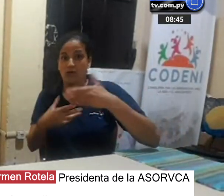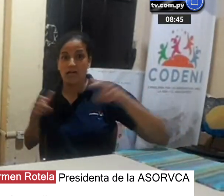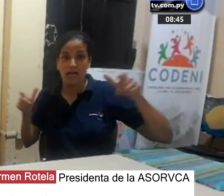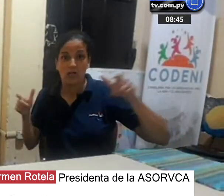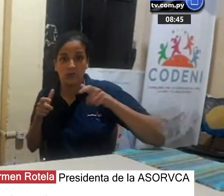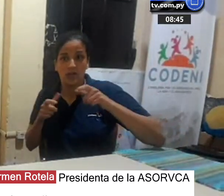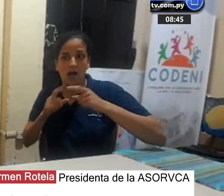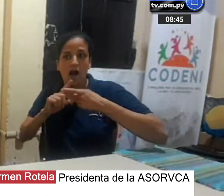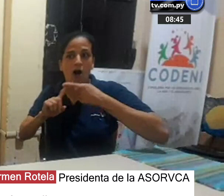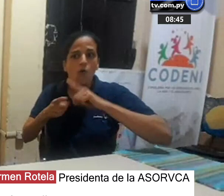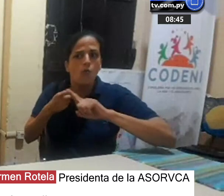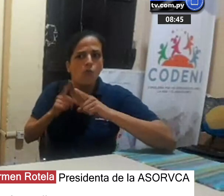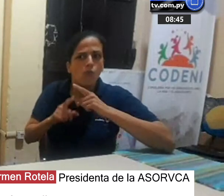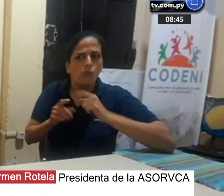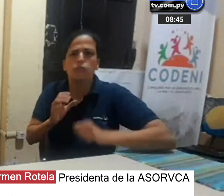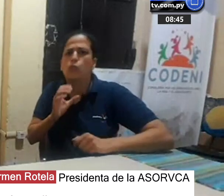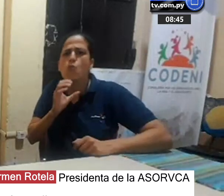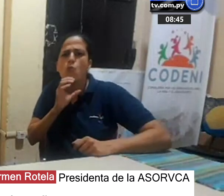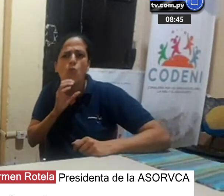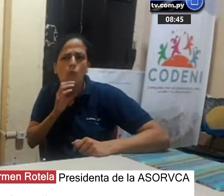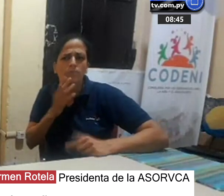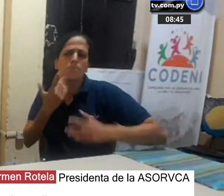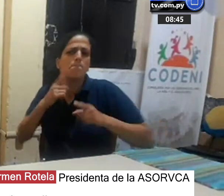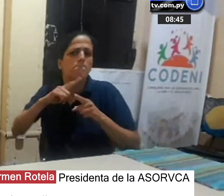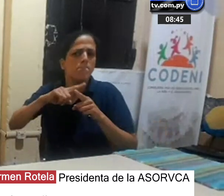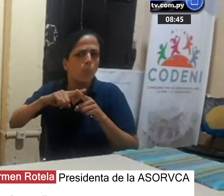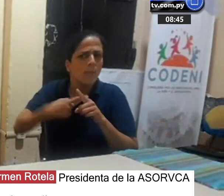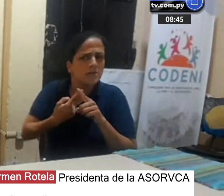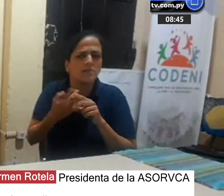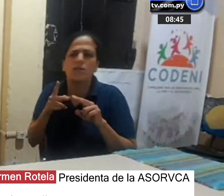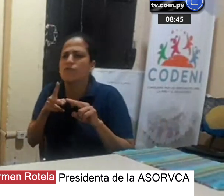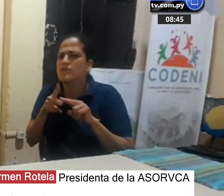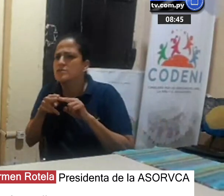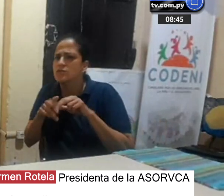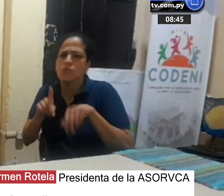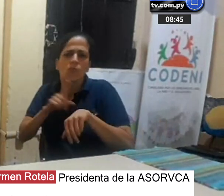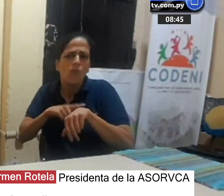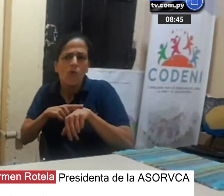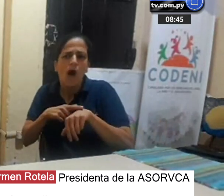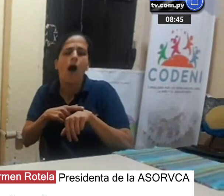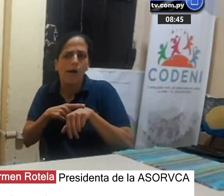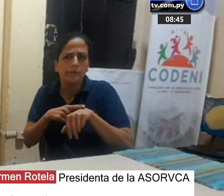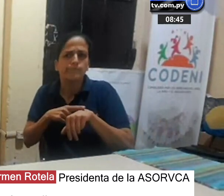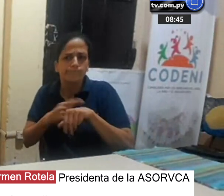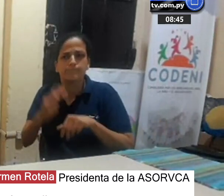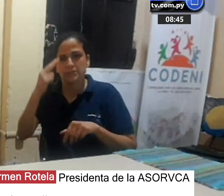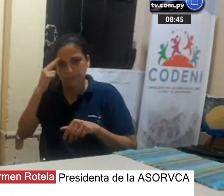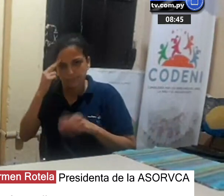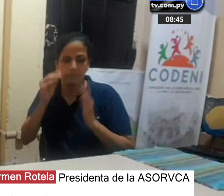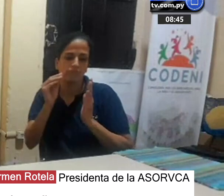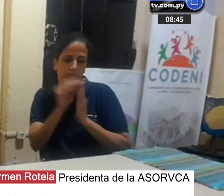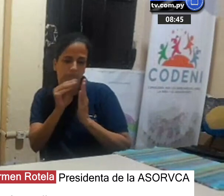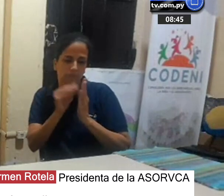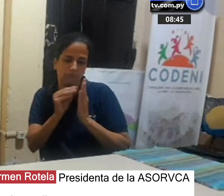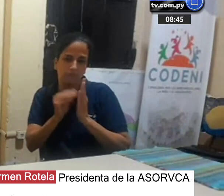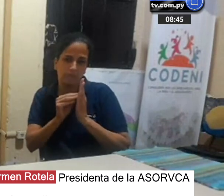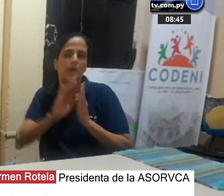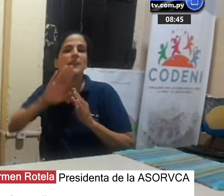Sí, los miembros vamos a estar reuniéndonos para ver todos los detalles del